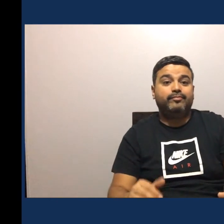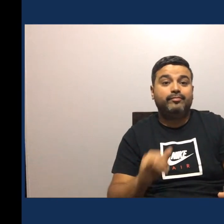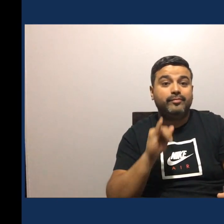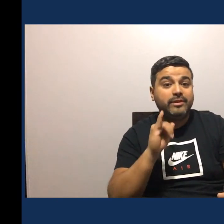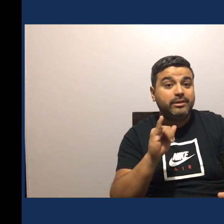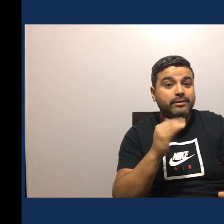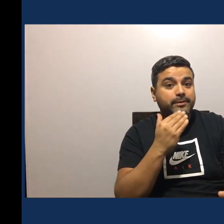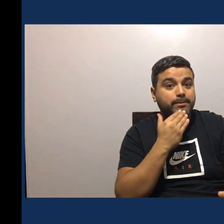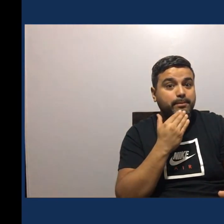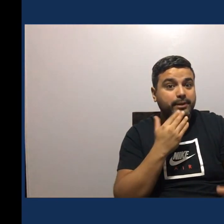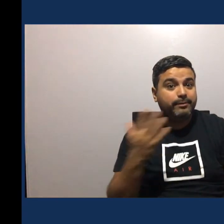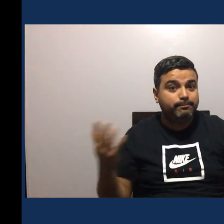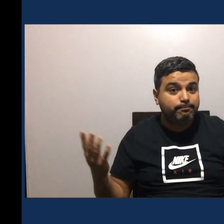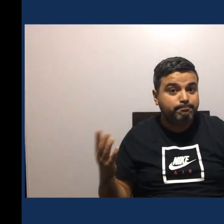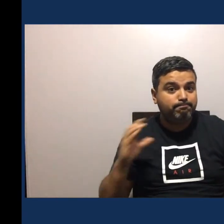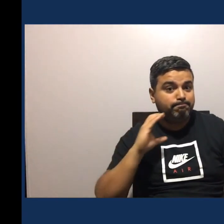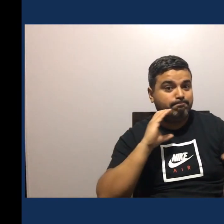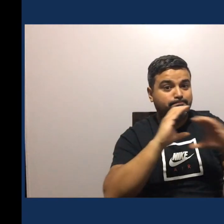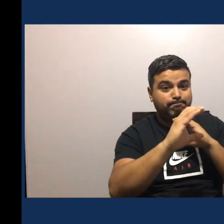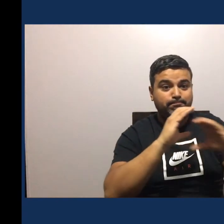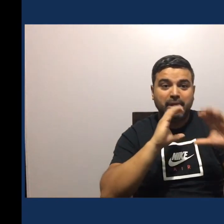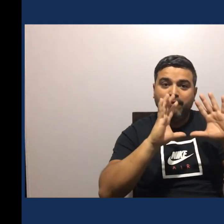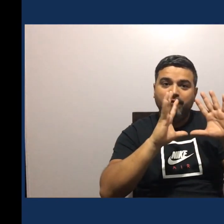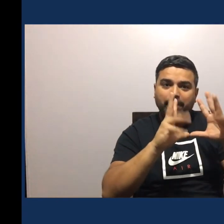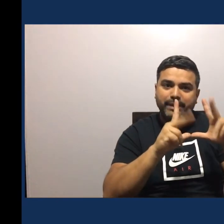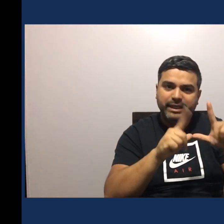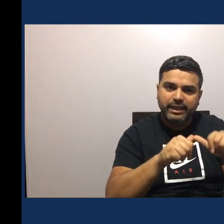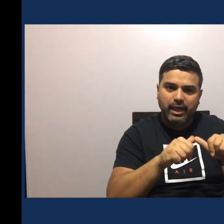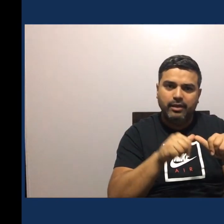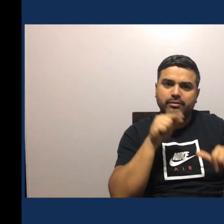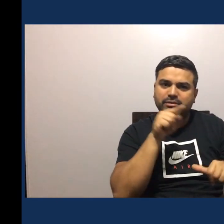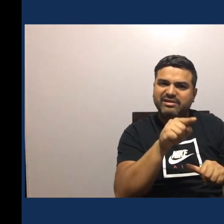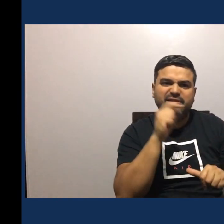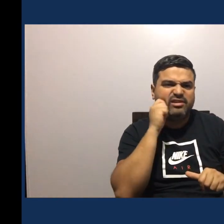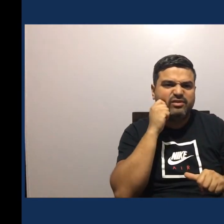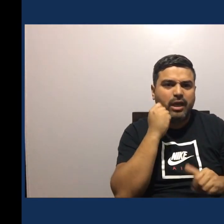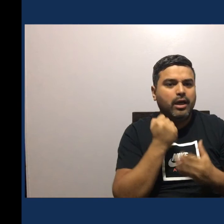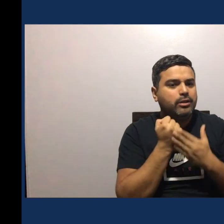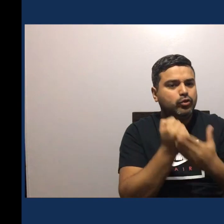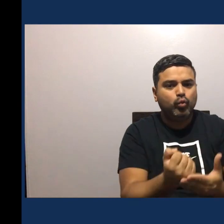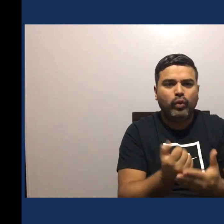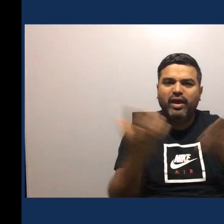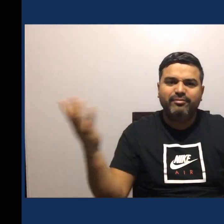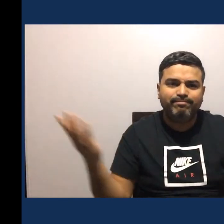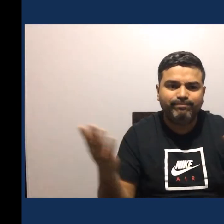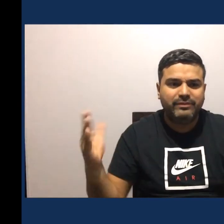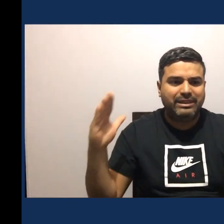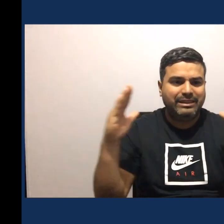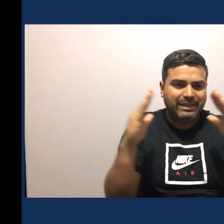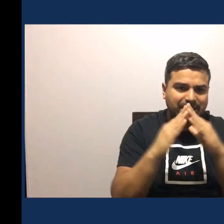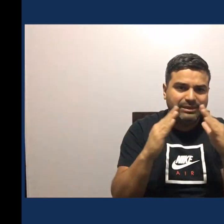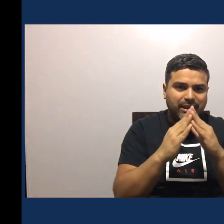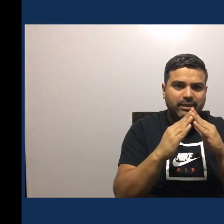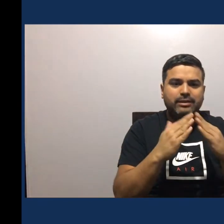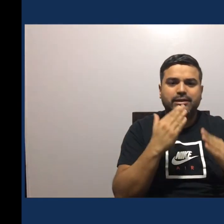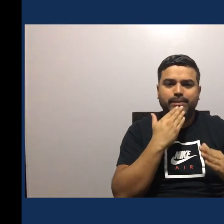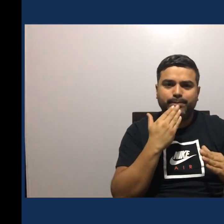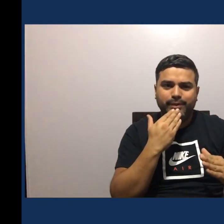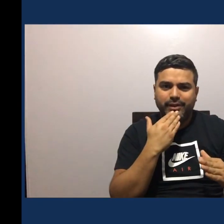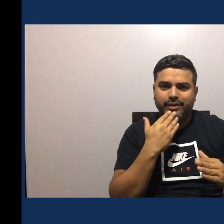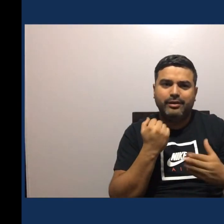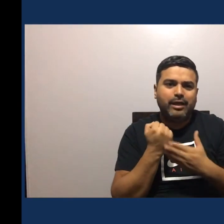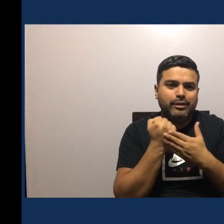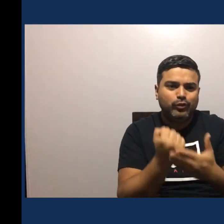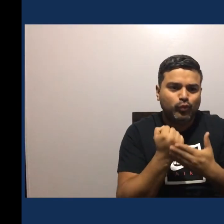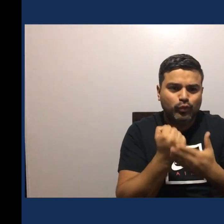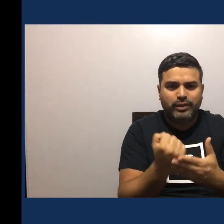También Comunícate Con tu familia Ayuda Ayuda en casa Y sé responsable Con tus estudios